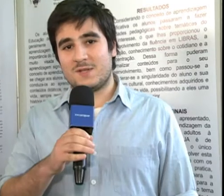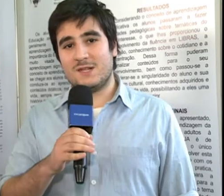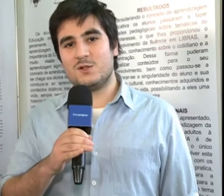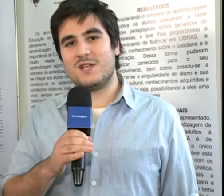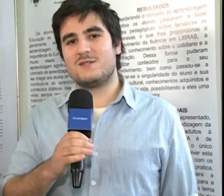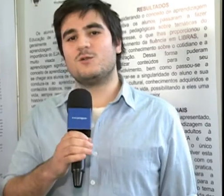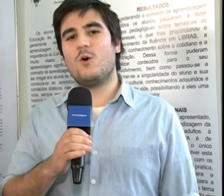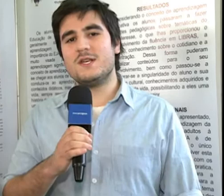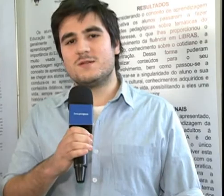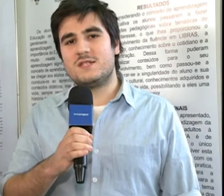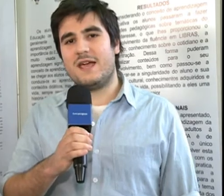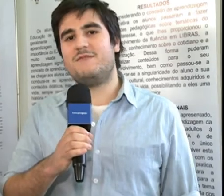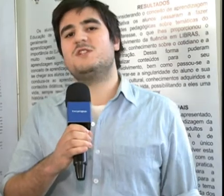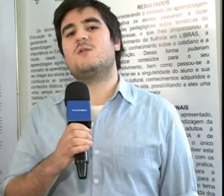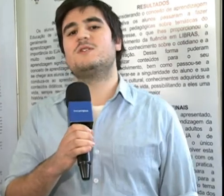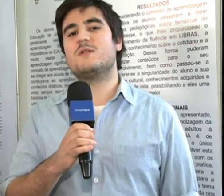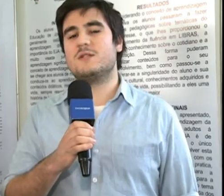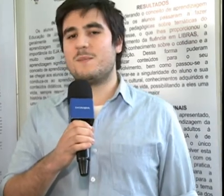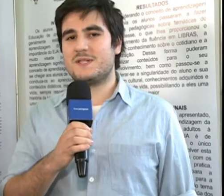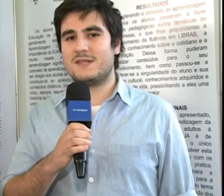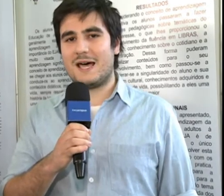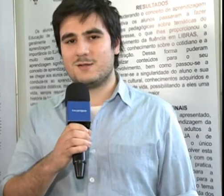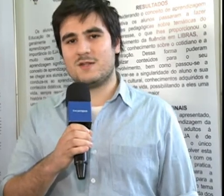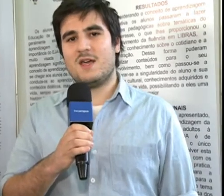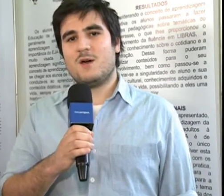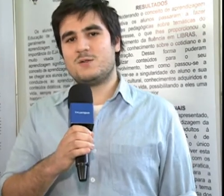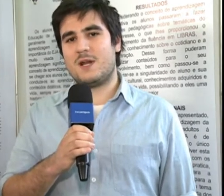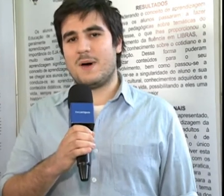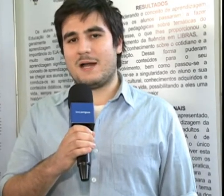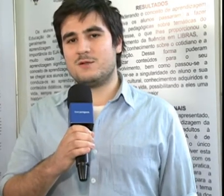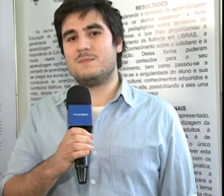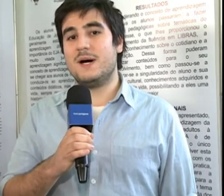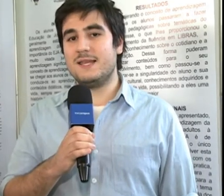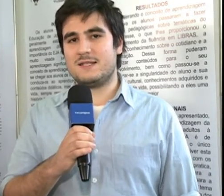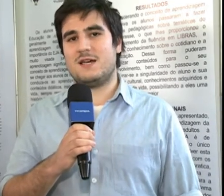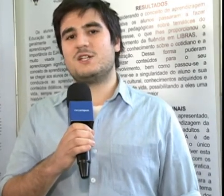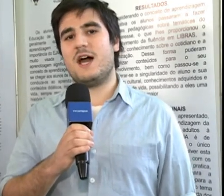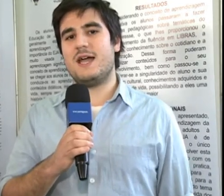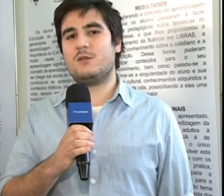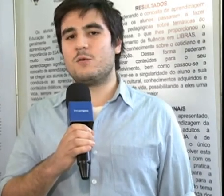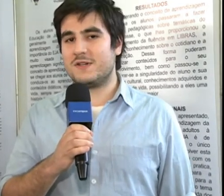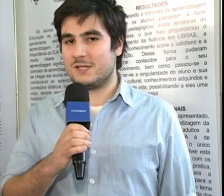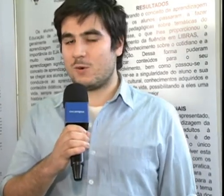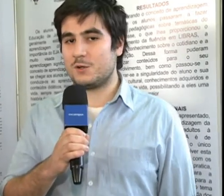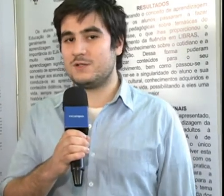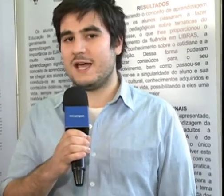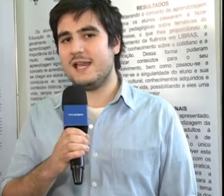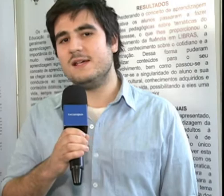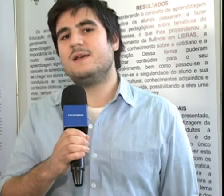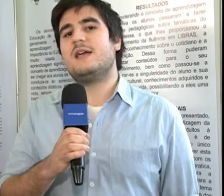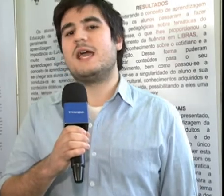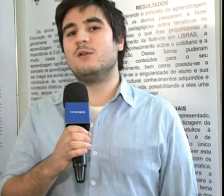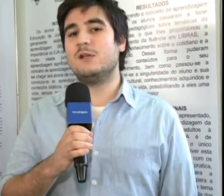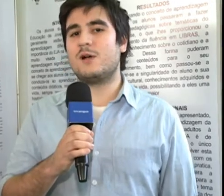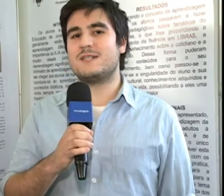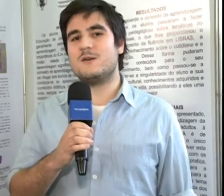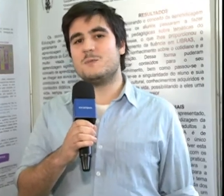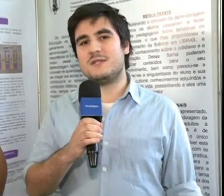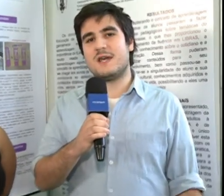aqui no ginásio 2 do Cefd, onde estão sendo apresentados os trabalhos e banners da JAI. Estou conversando com a Josiele, que é aluna de educação especial